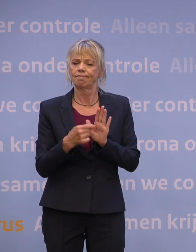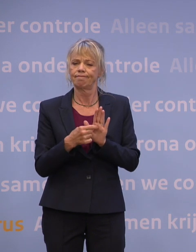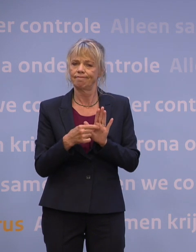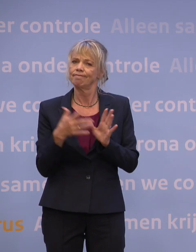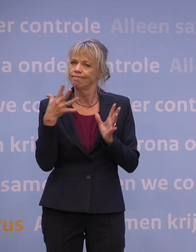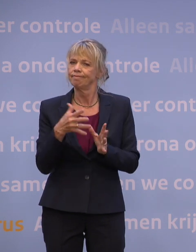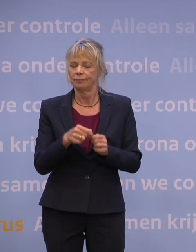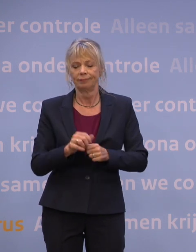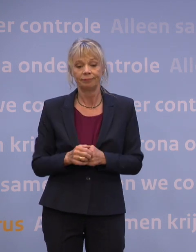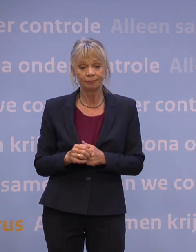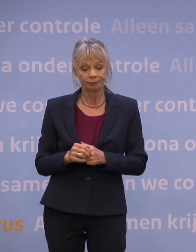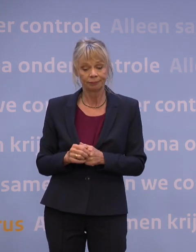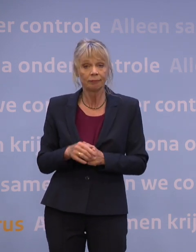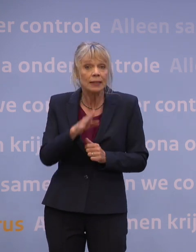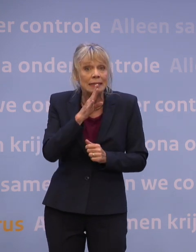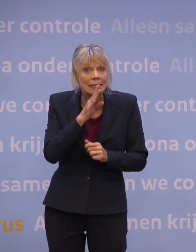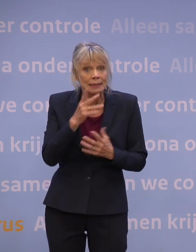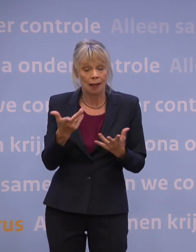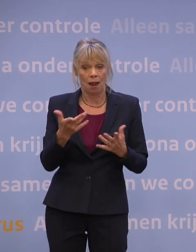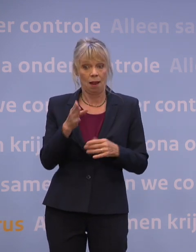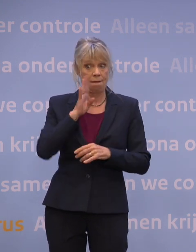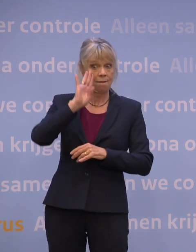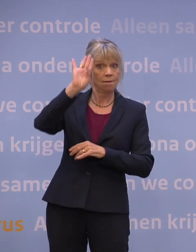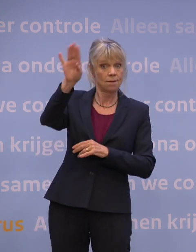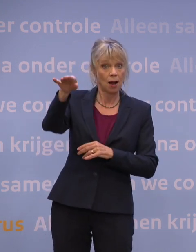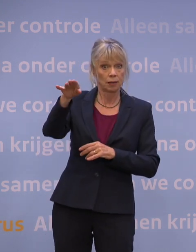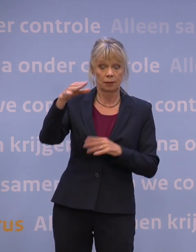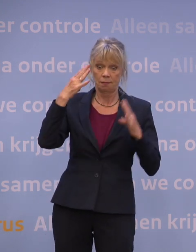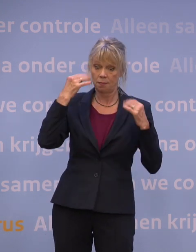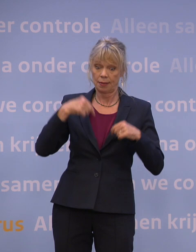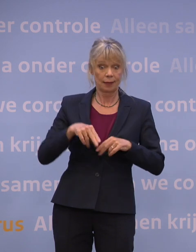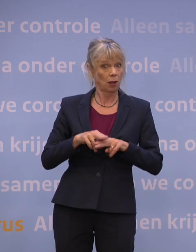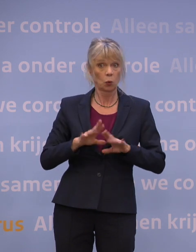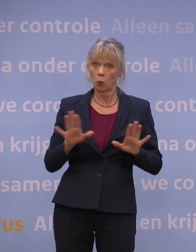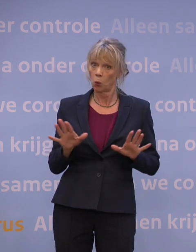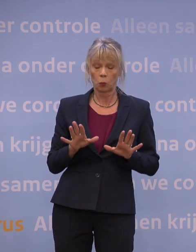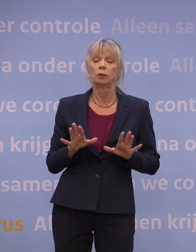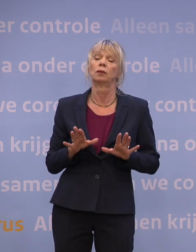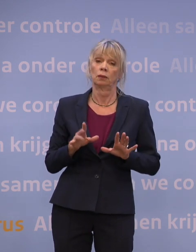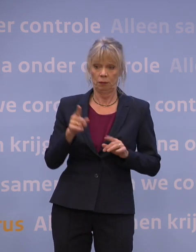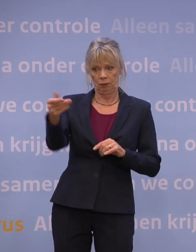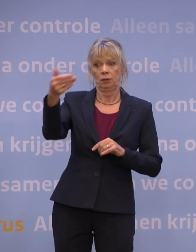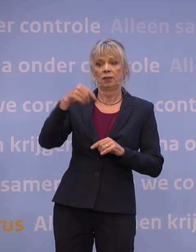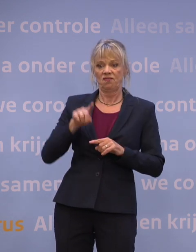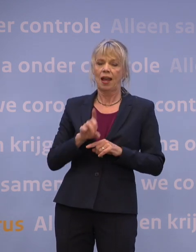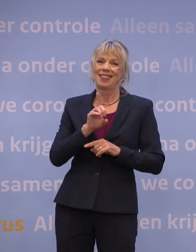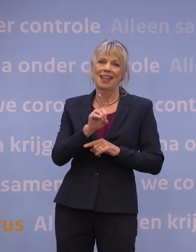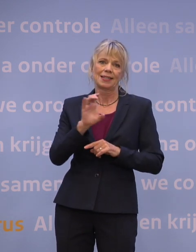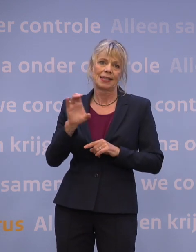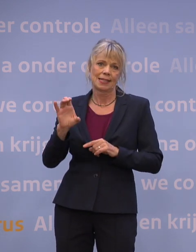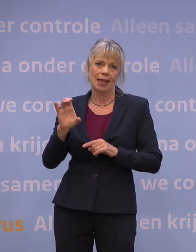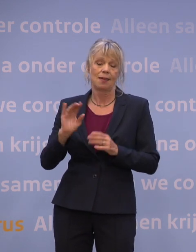vakantie en we zijn nog niet groen, dan zul je waarschijnlijk om een DCC gevraagd worden. Dat is allereerst mogelijk via vaccinatie.